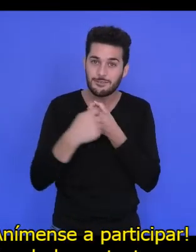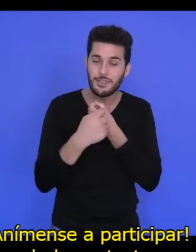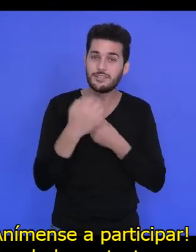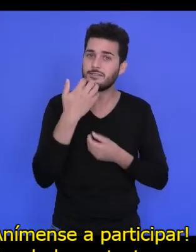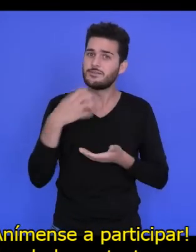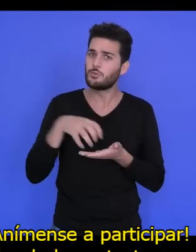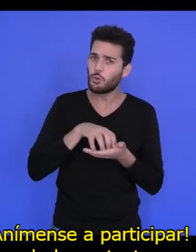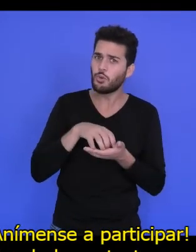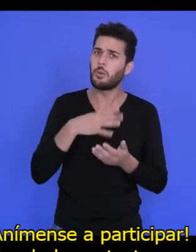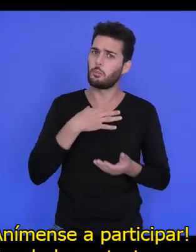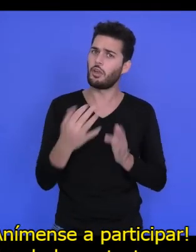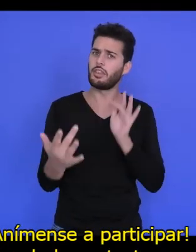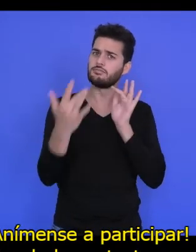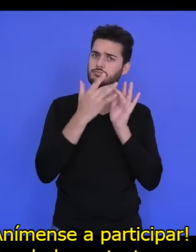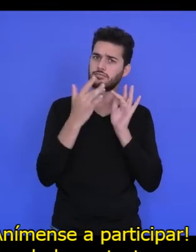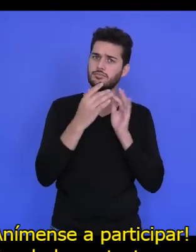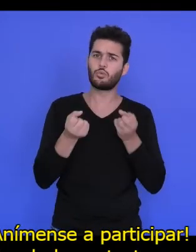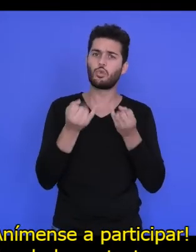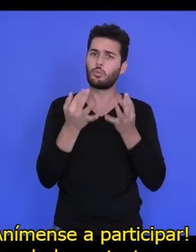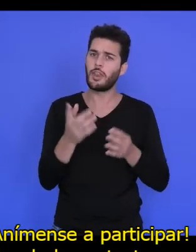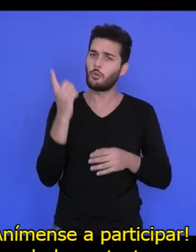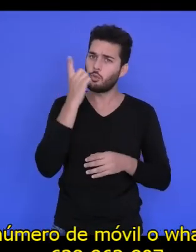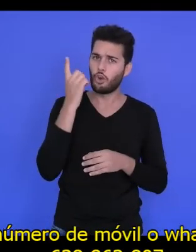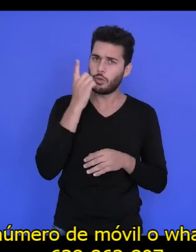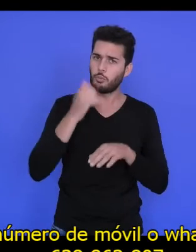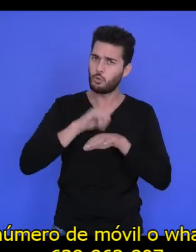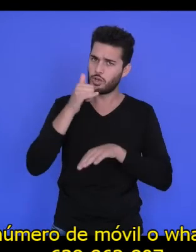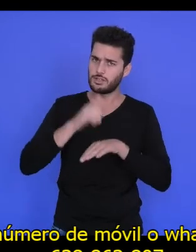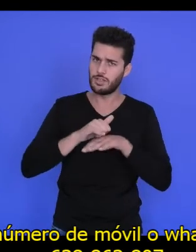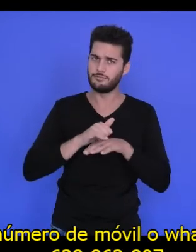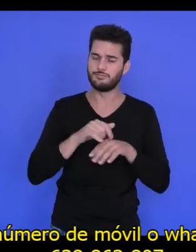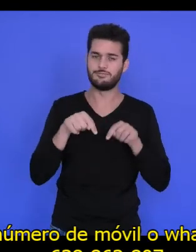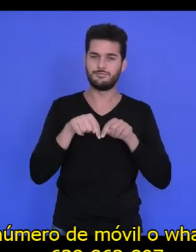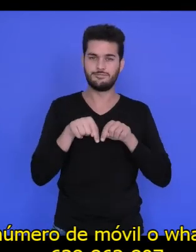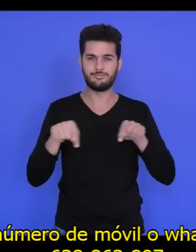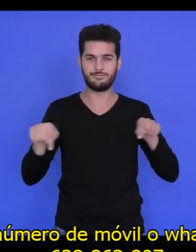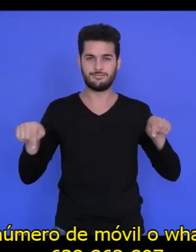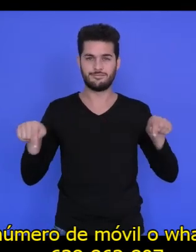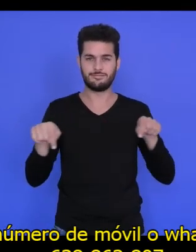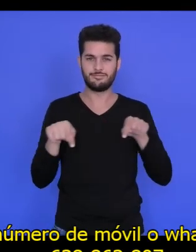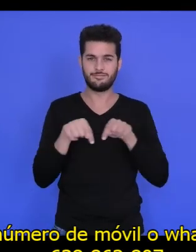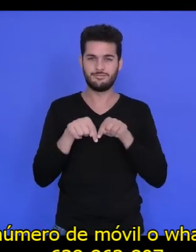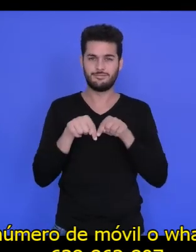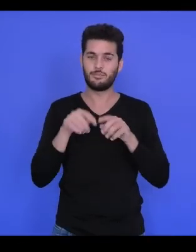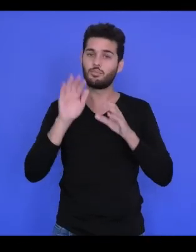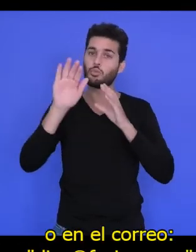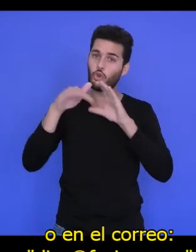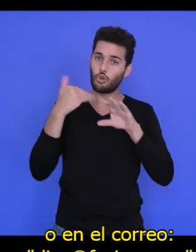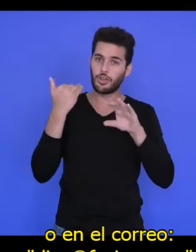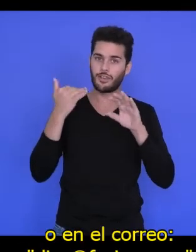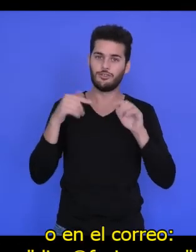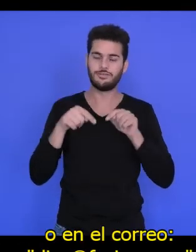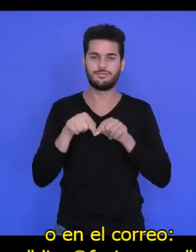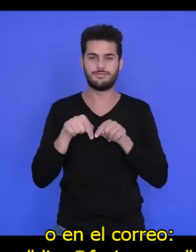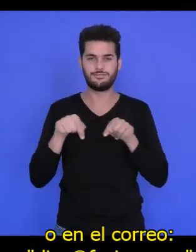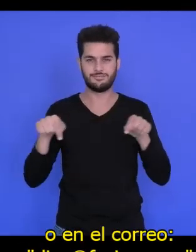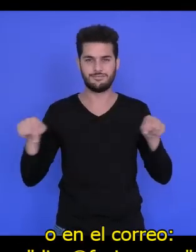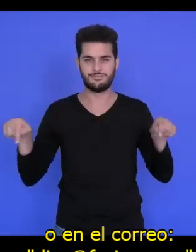cualquier duda, contacten con nosotros al número de móvil o WhatsApp siguiente. O consúltenos en el siguiente correo.